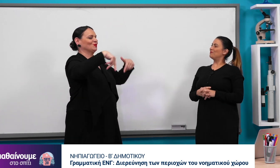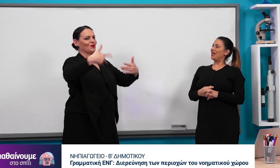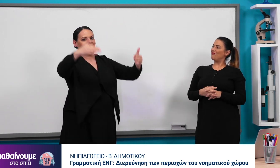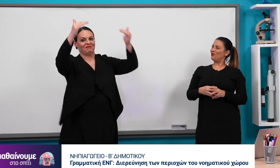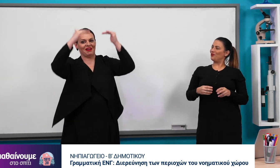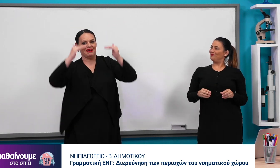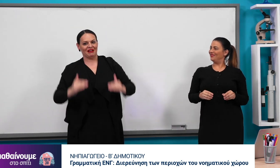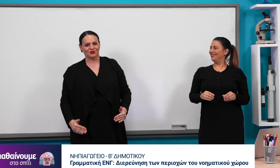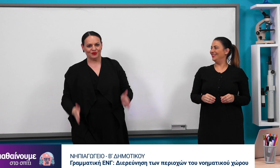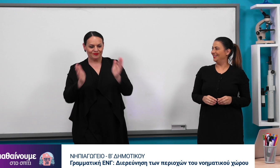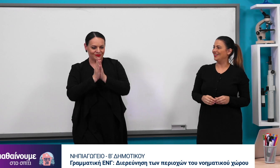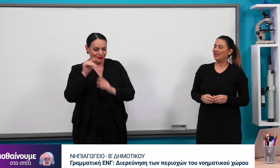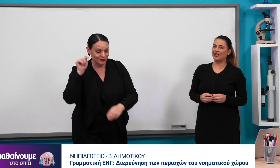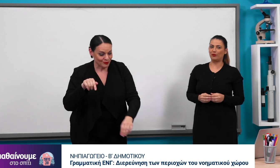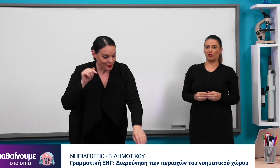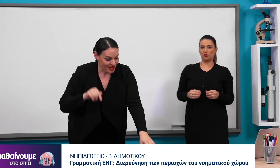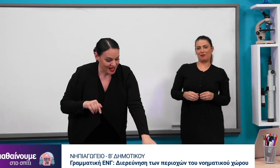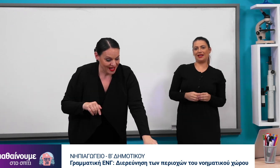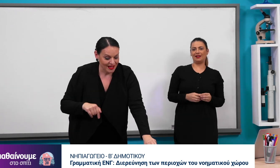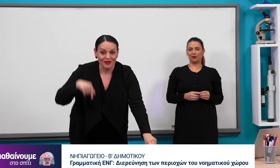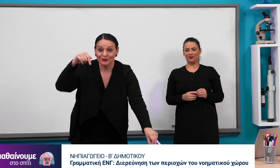Μπράβο. Για να προχωρήσουμε παρακάτω.